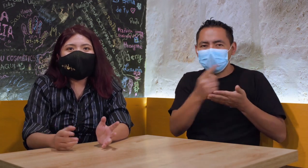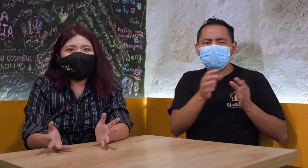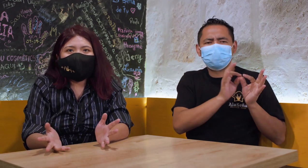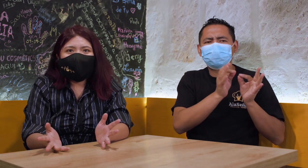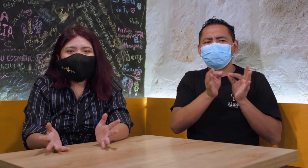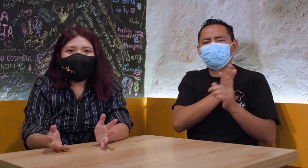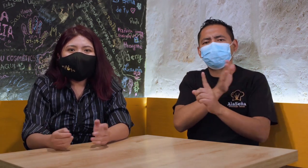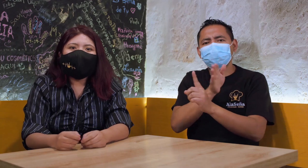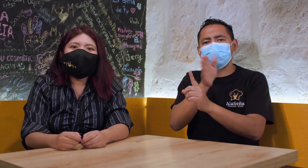a clases.